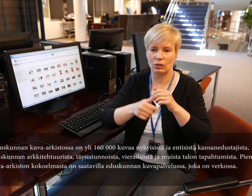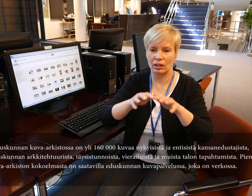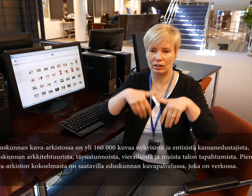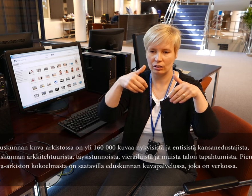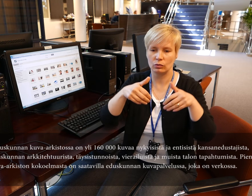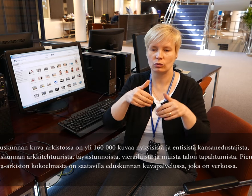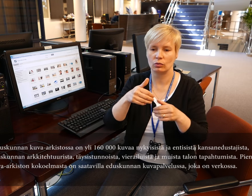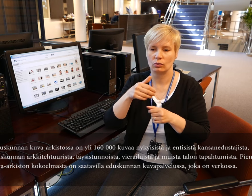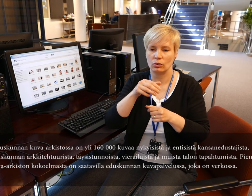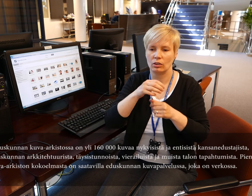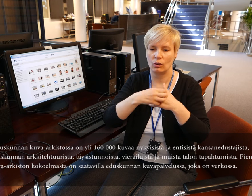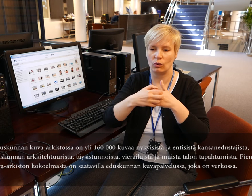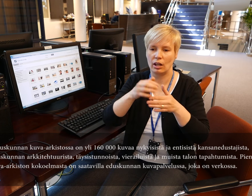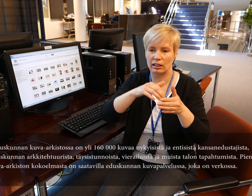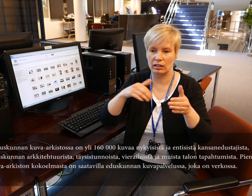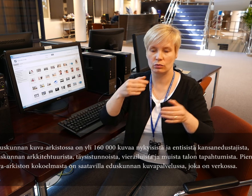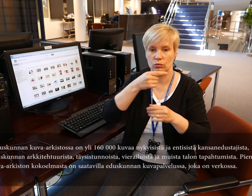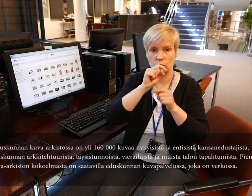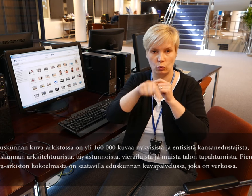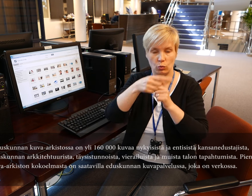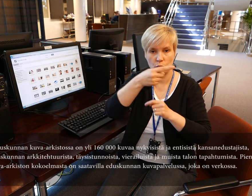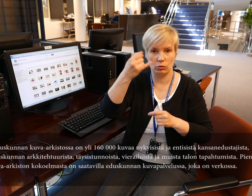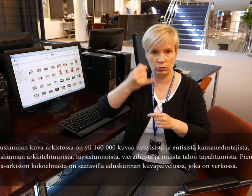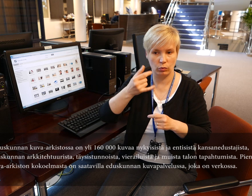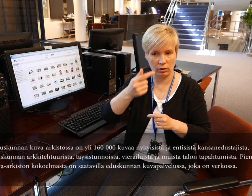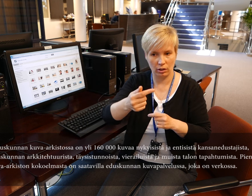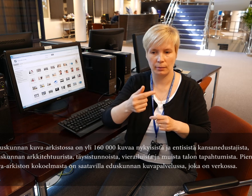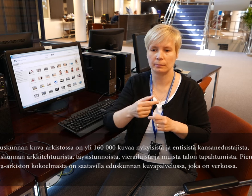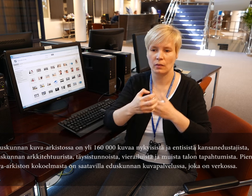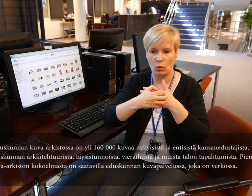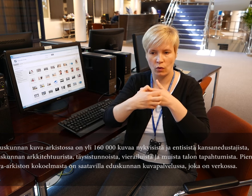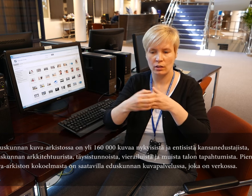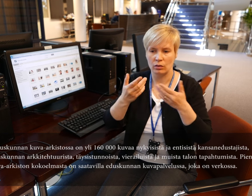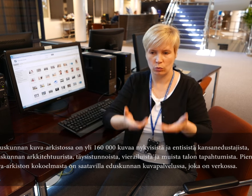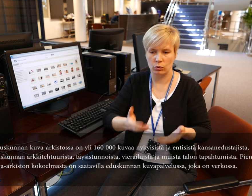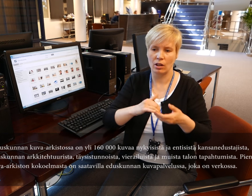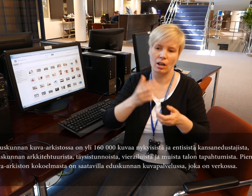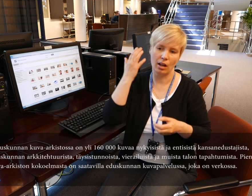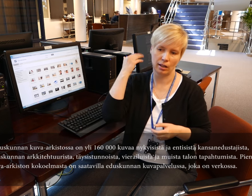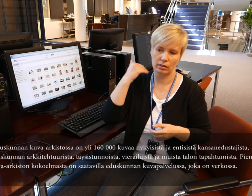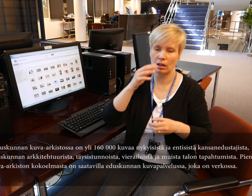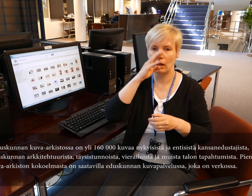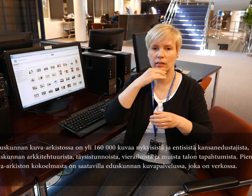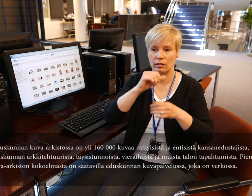Eduskunnan kuva-arkistossa on yli 160 000 kuvaa nykyisistä ja entisistä kansanedustajista